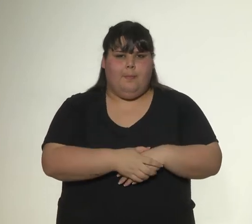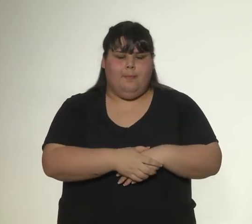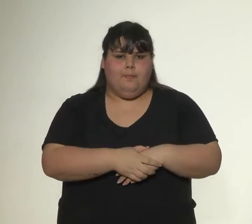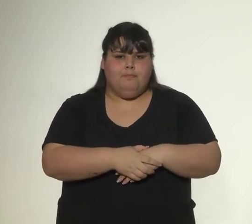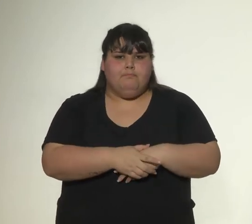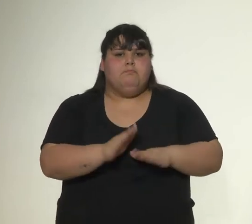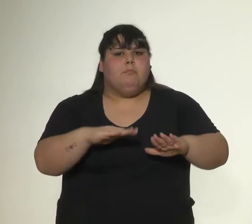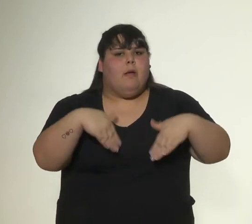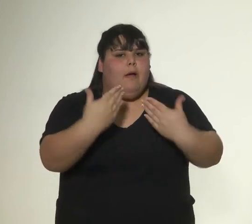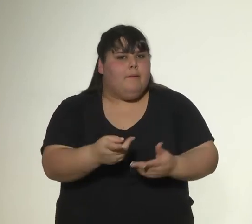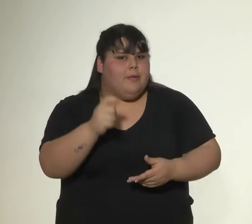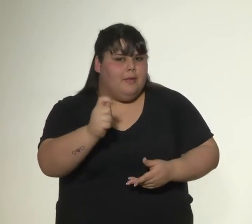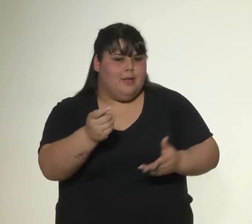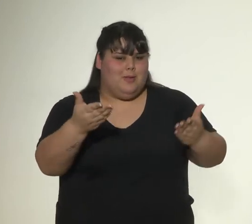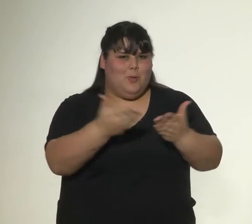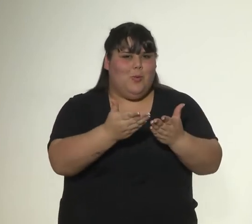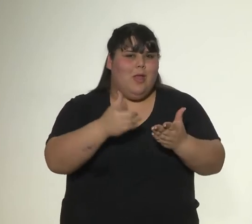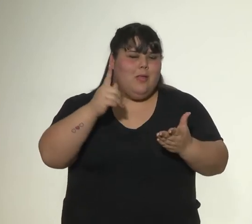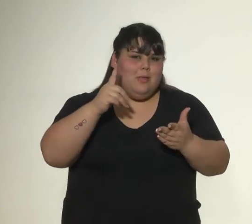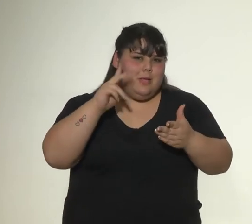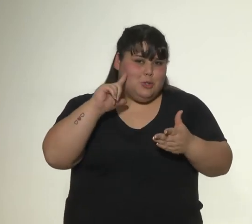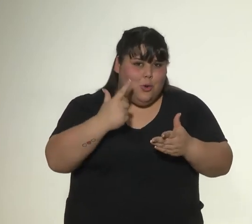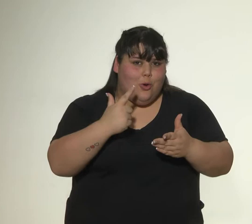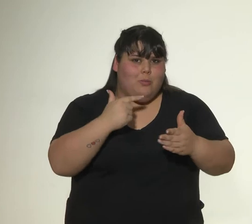beneficien el desarrollo integral del estudiante sordo, etc.